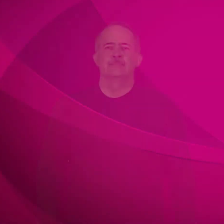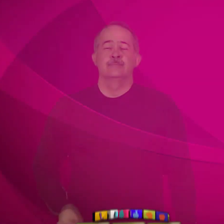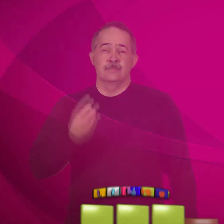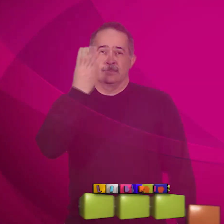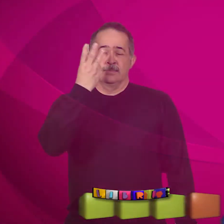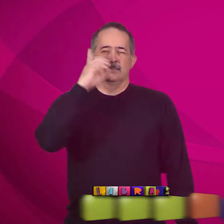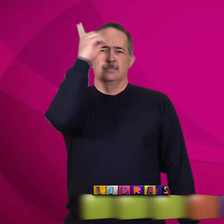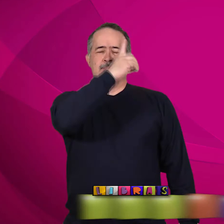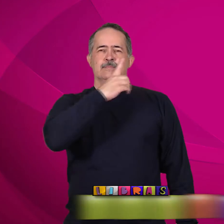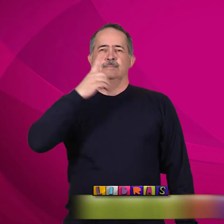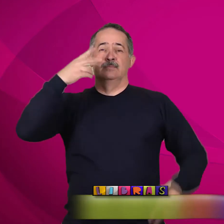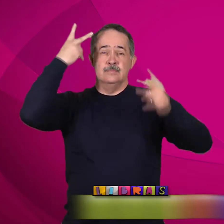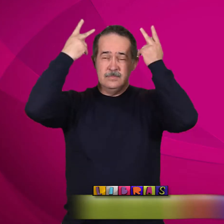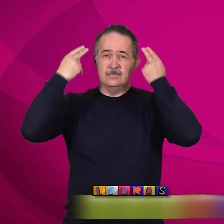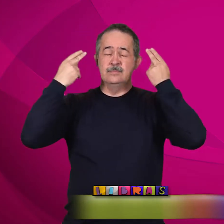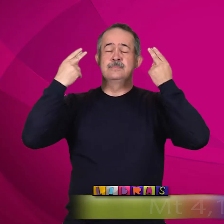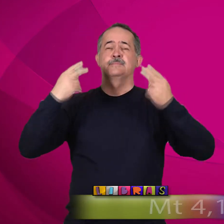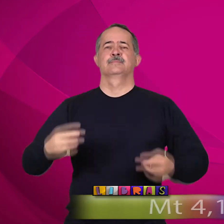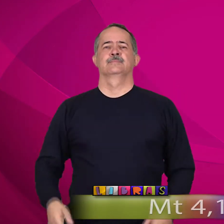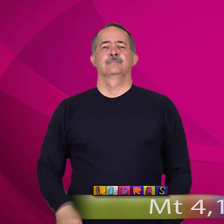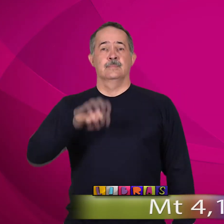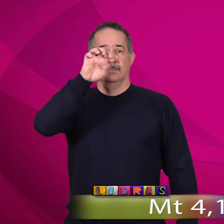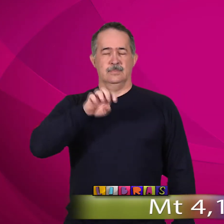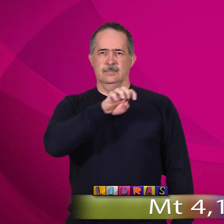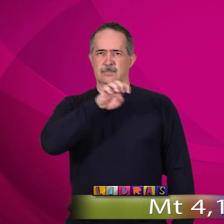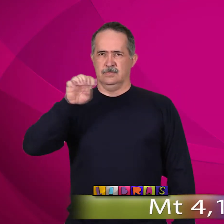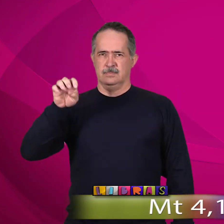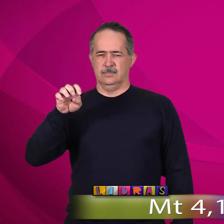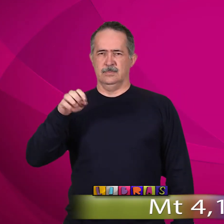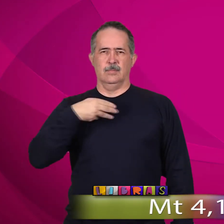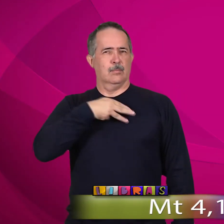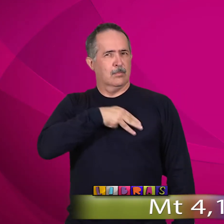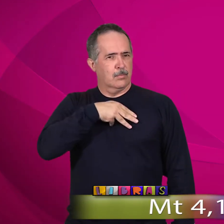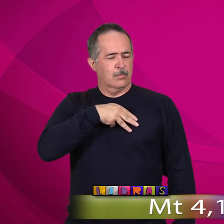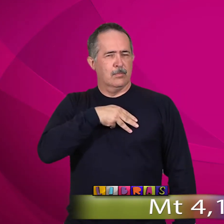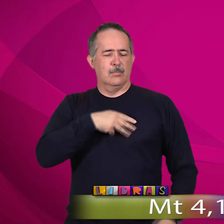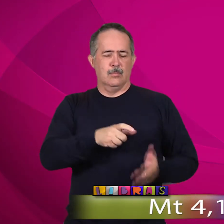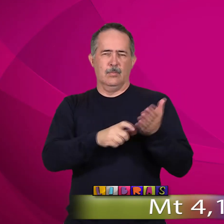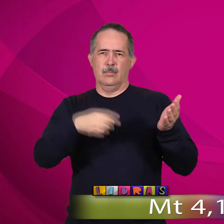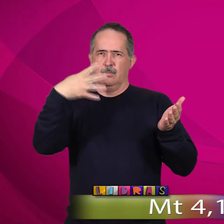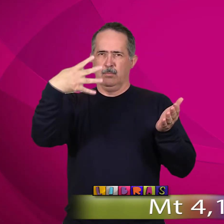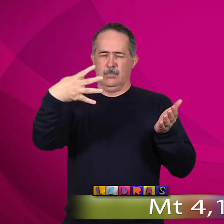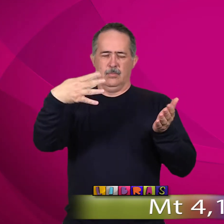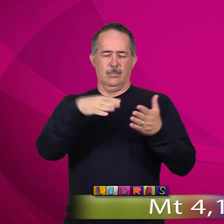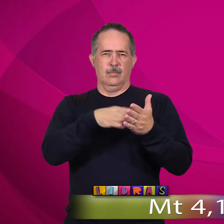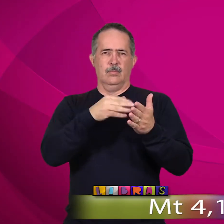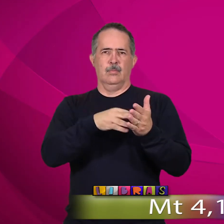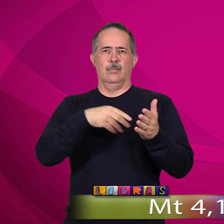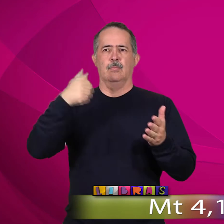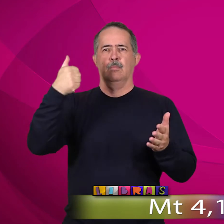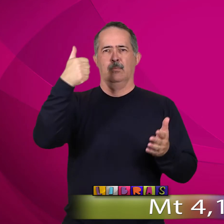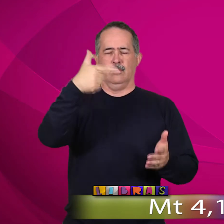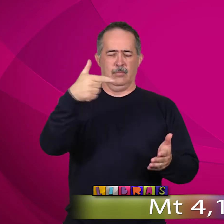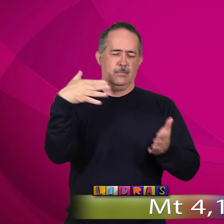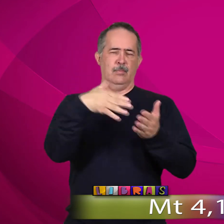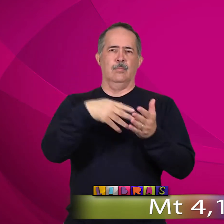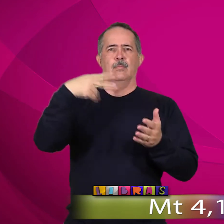Terceiro domingo do tempo comum, o Evangelho de hoje de Mateus capítulo 4,